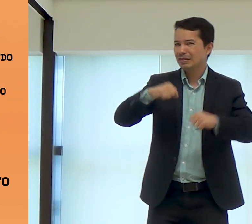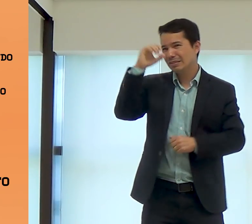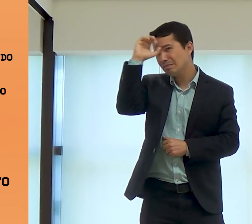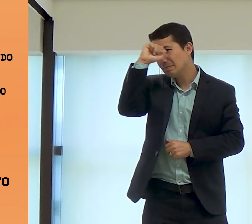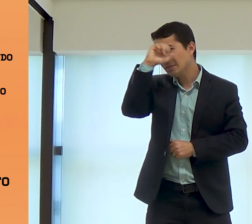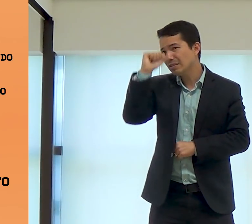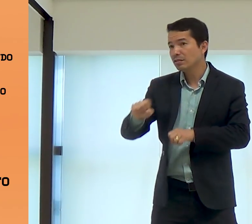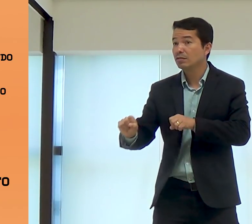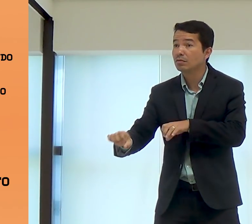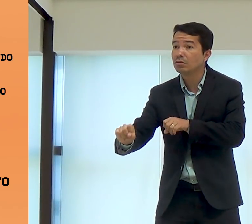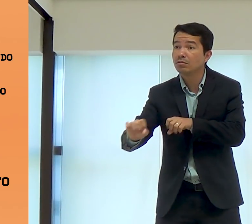ensinarmos